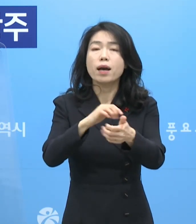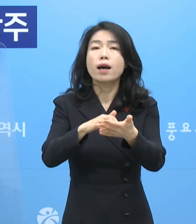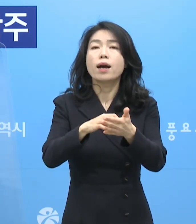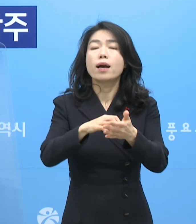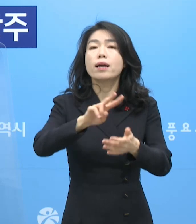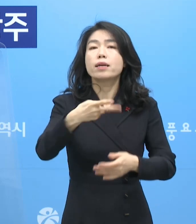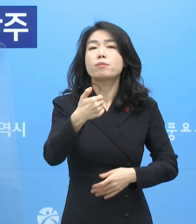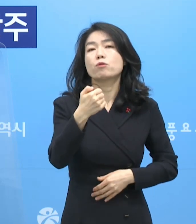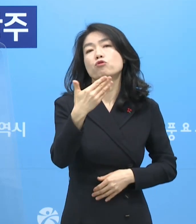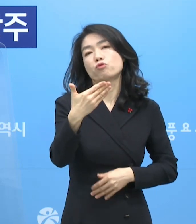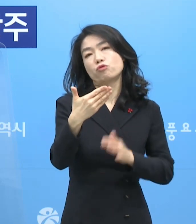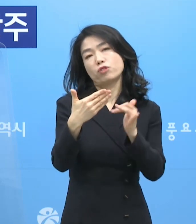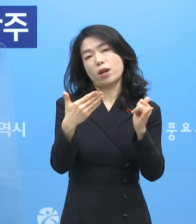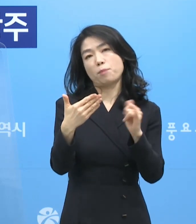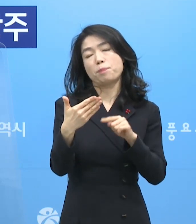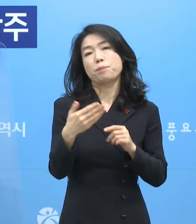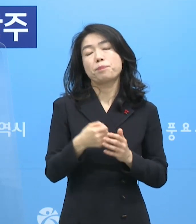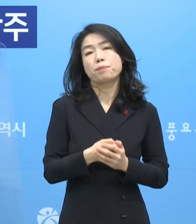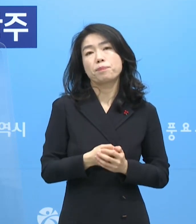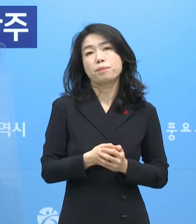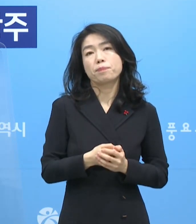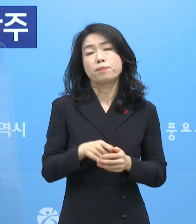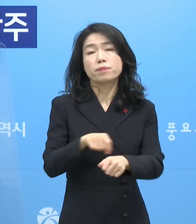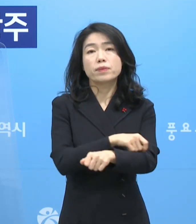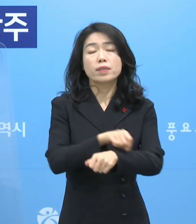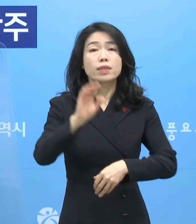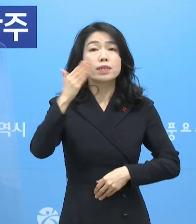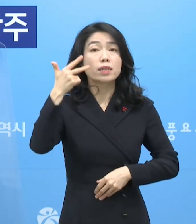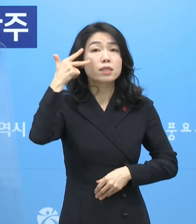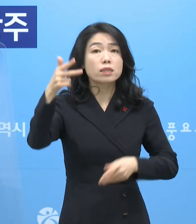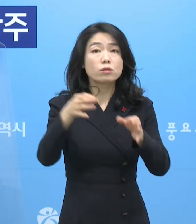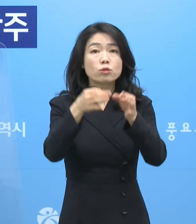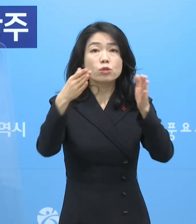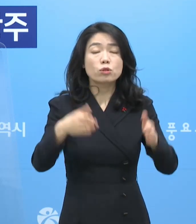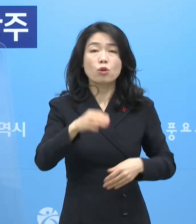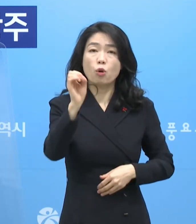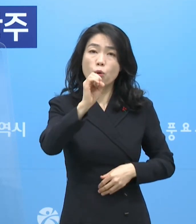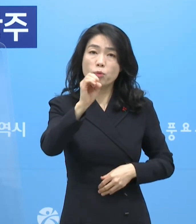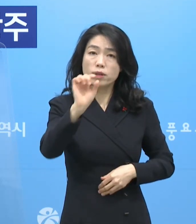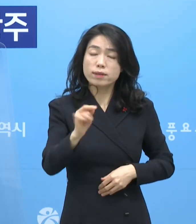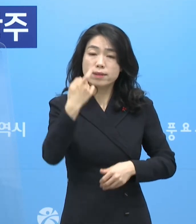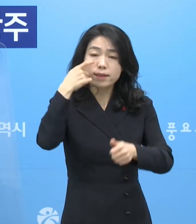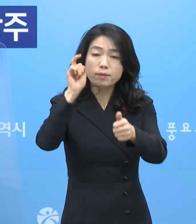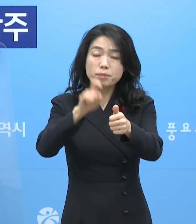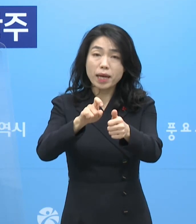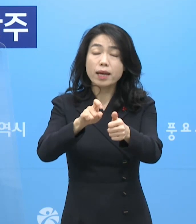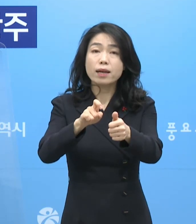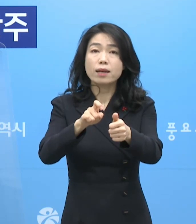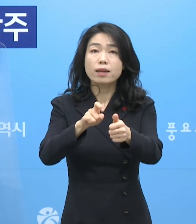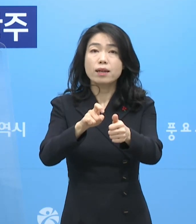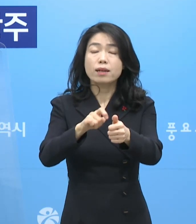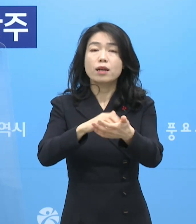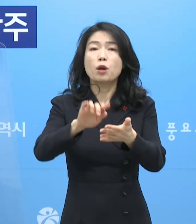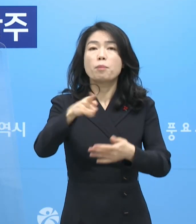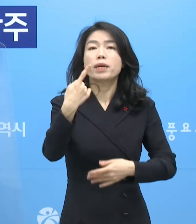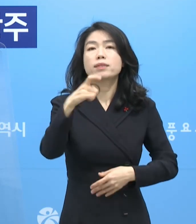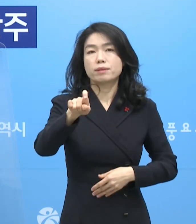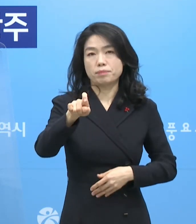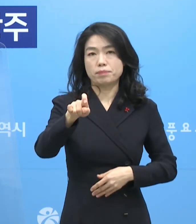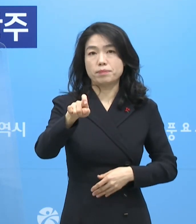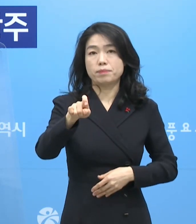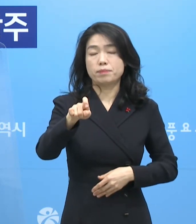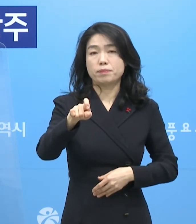259명에 이르고 있습니다. 특히 최근 일주일간 오미크론으로 판정된 경우는 110명으로